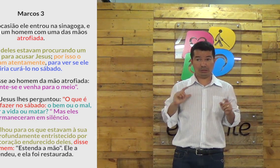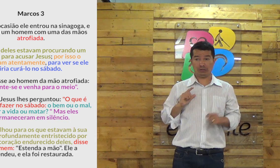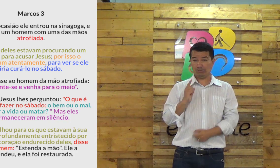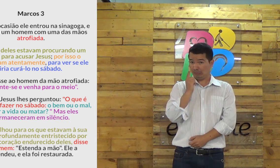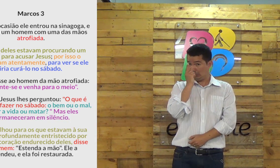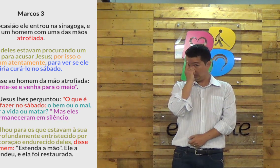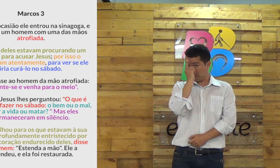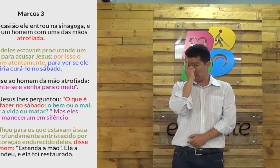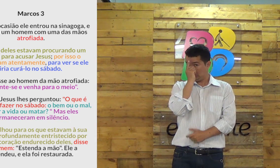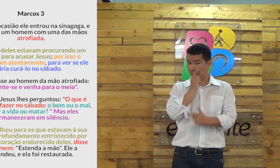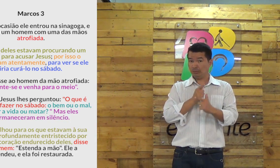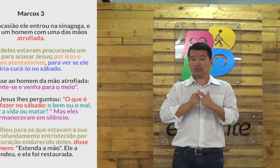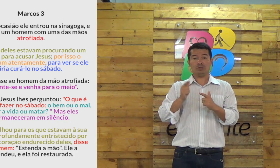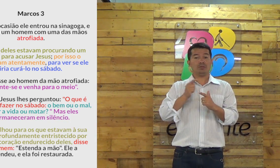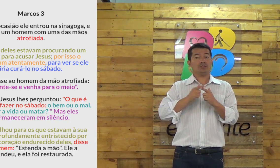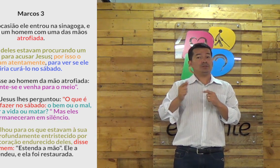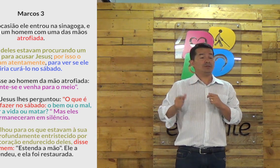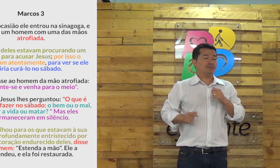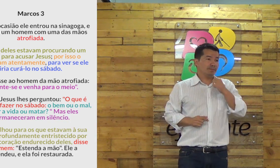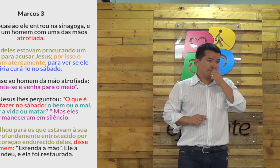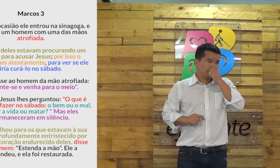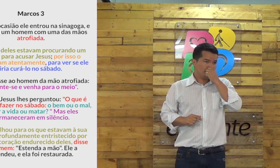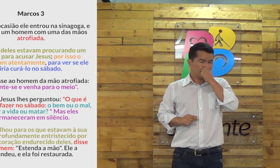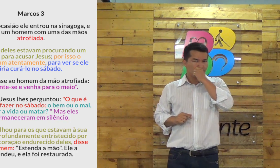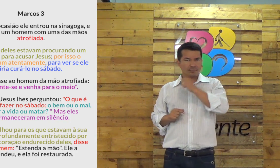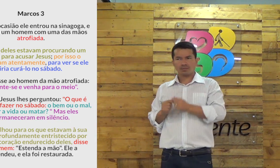mas tem um pequeno problema.